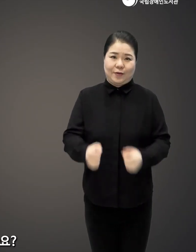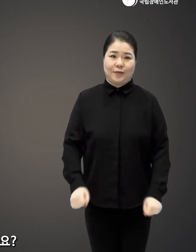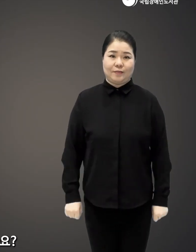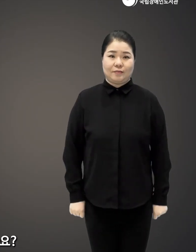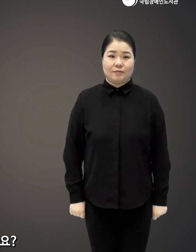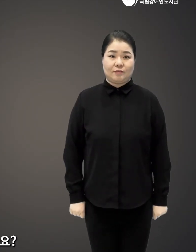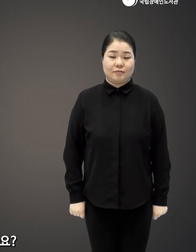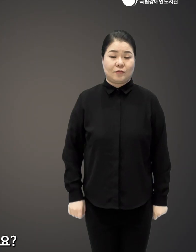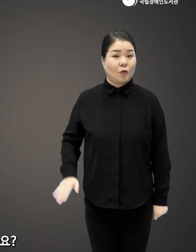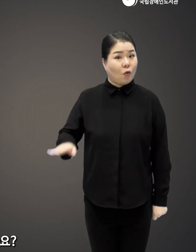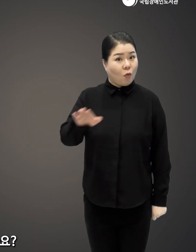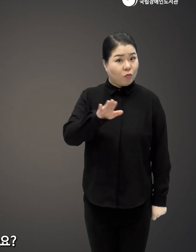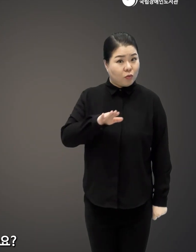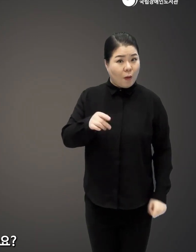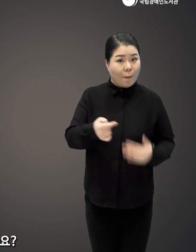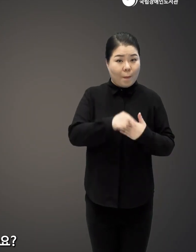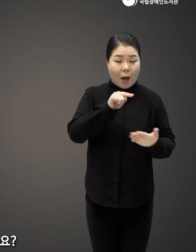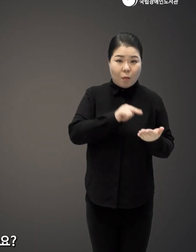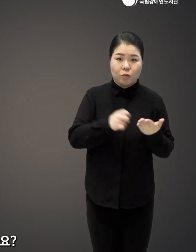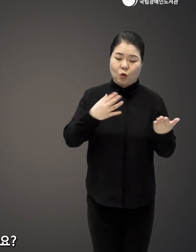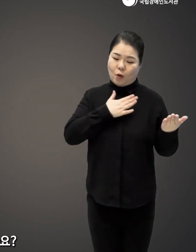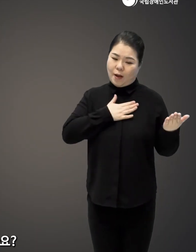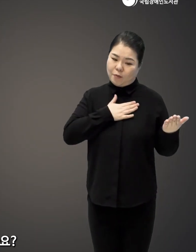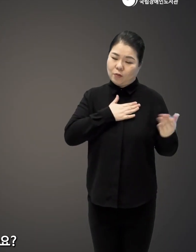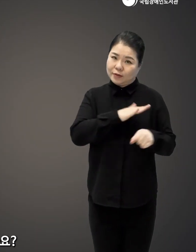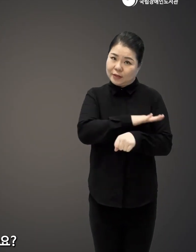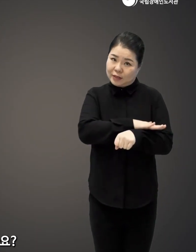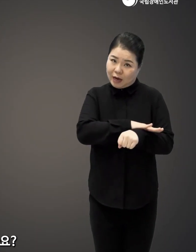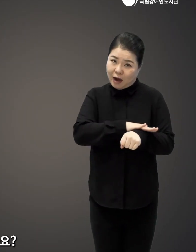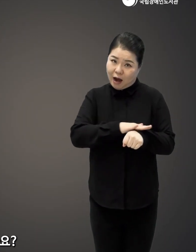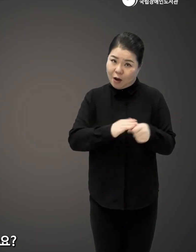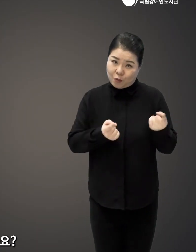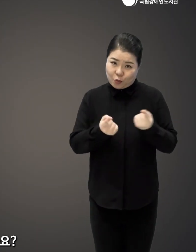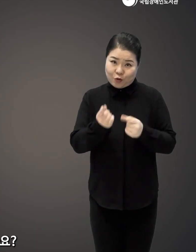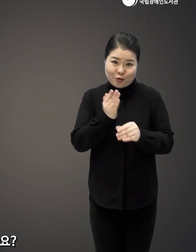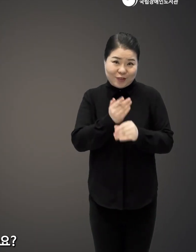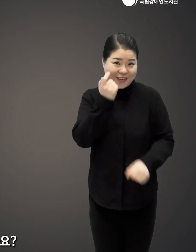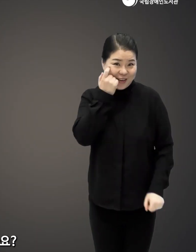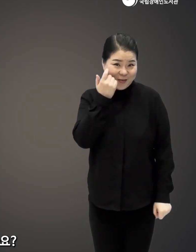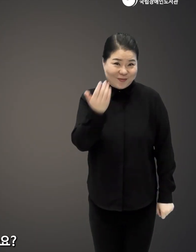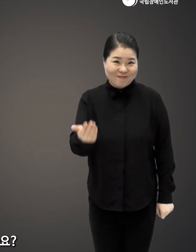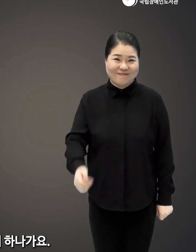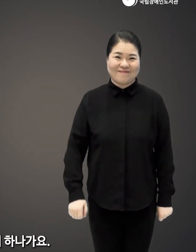그렇다면 우리는 우리의 이 마음, 감정을 잘 다루고 있을까요?